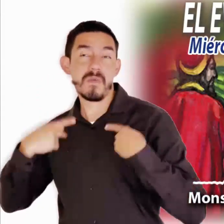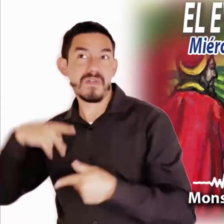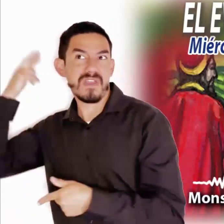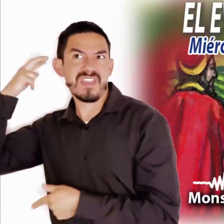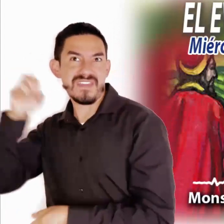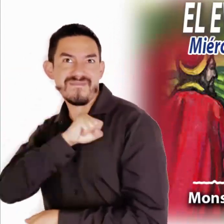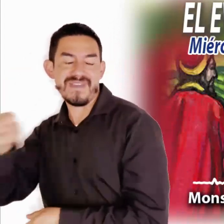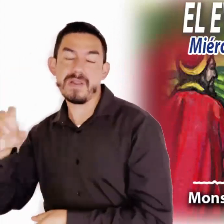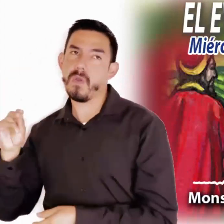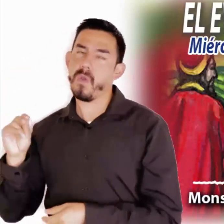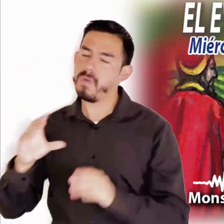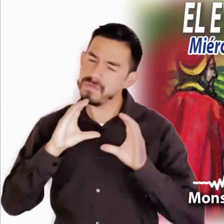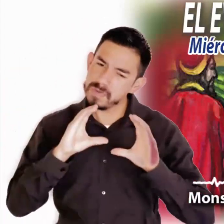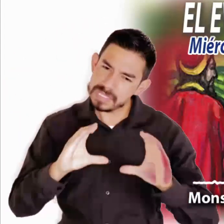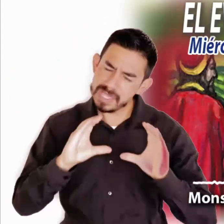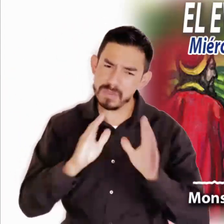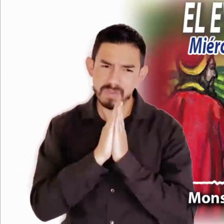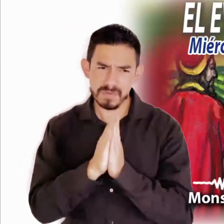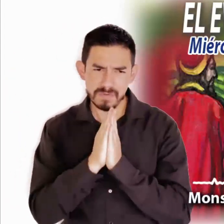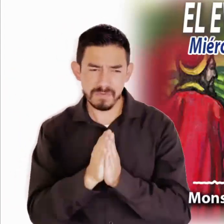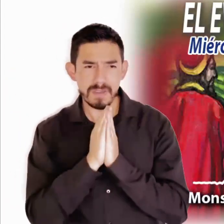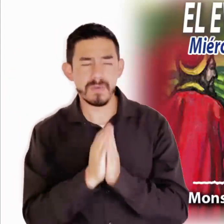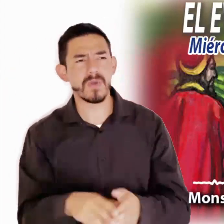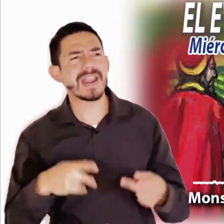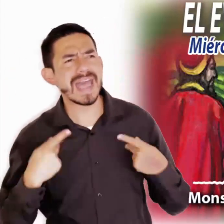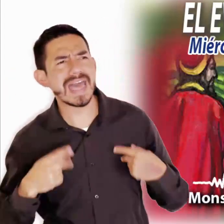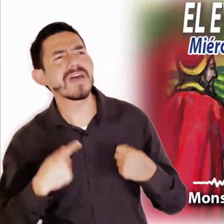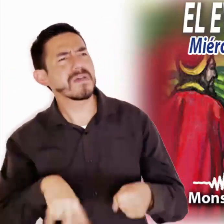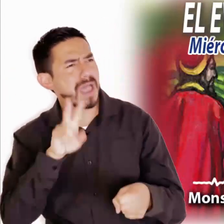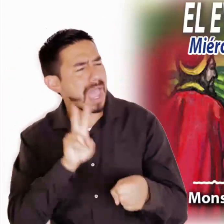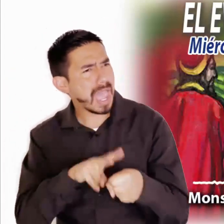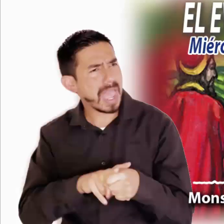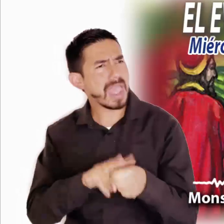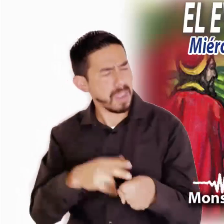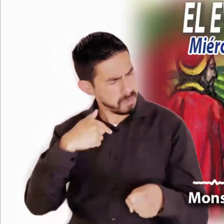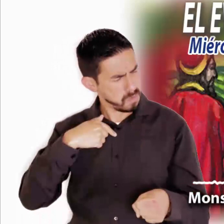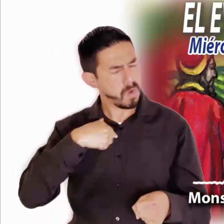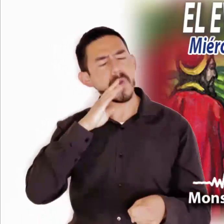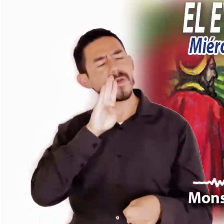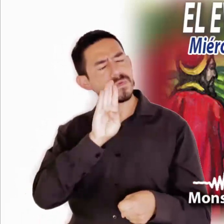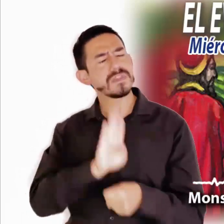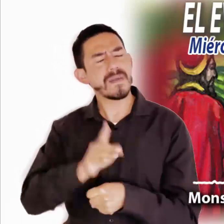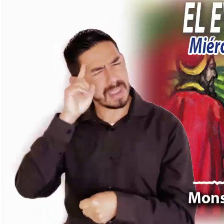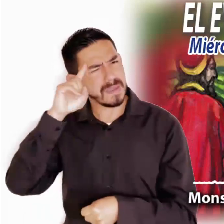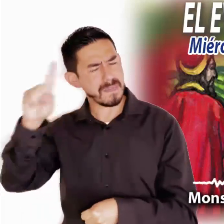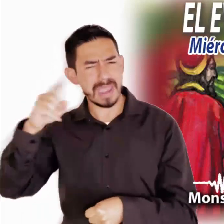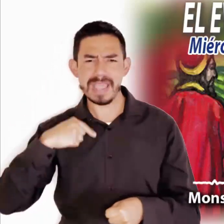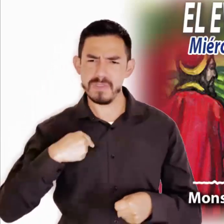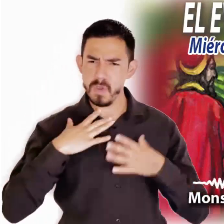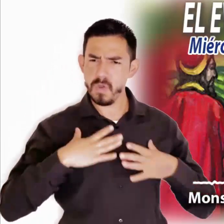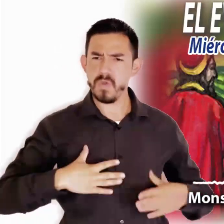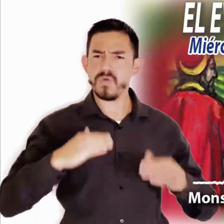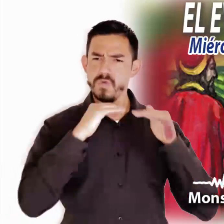de autoridades injustas. Quienes hayan resultado electos asumen una gran responsabilidad para,